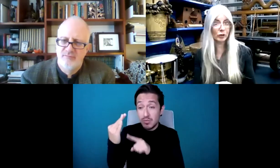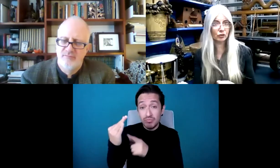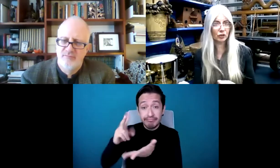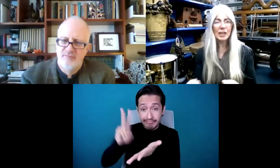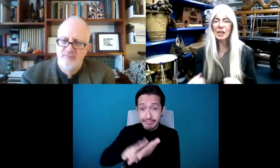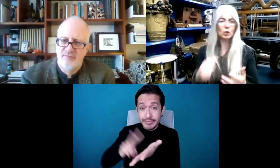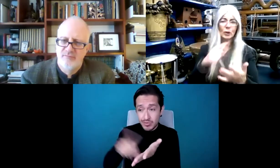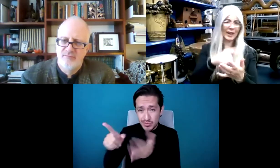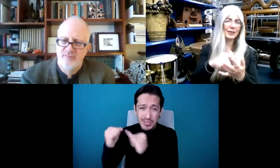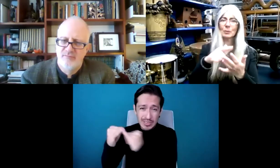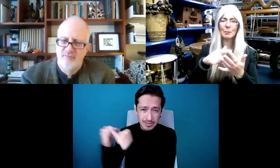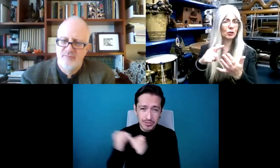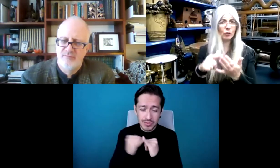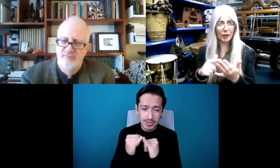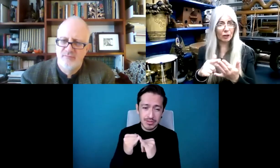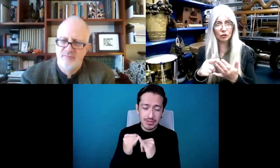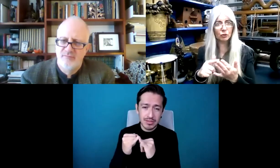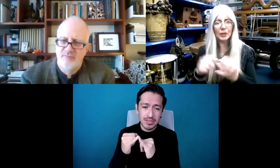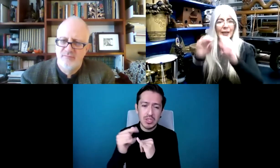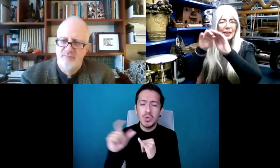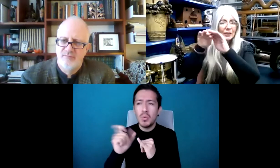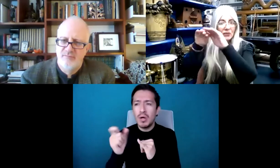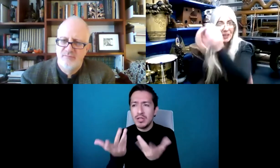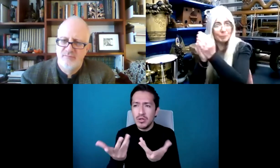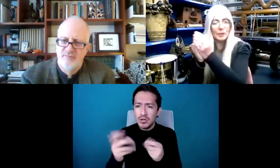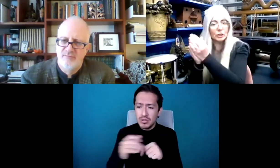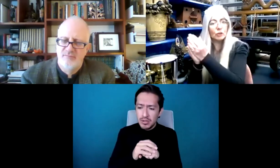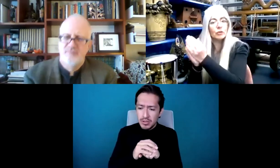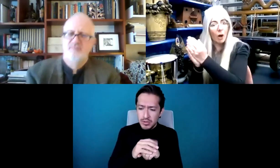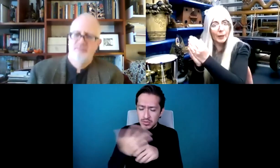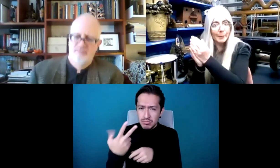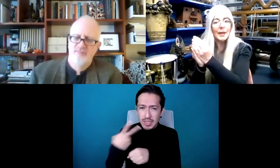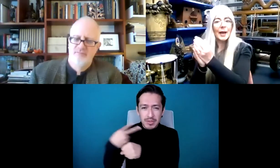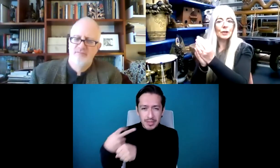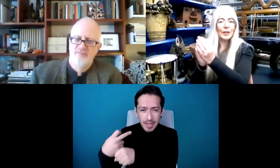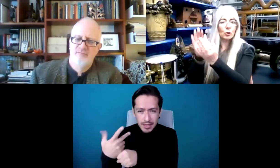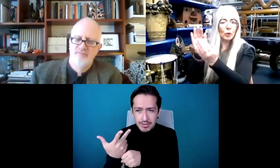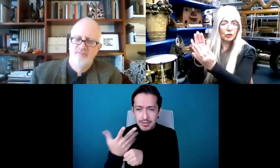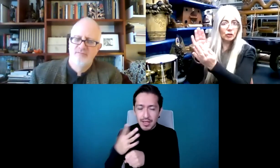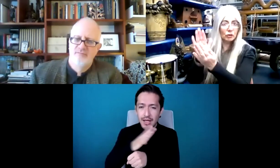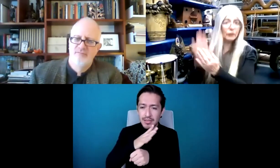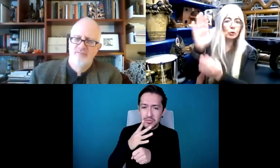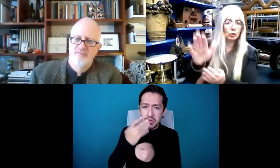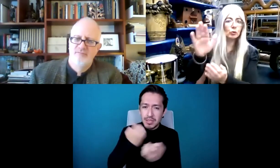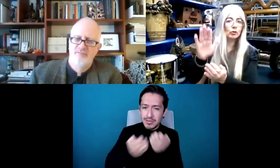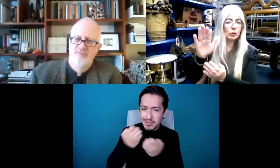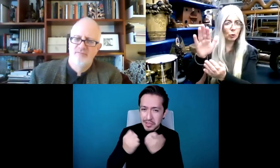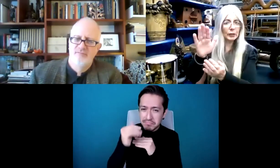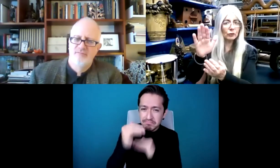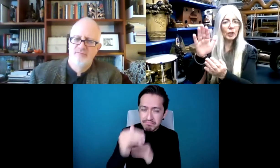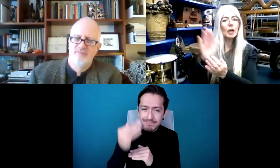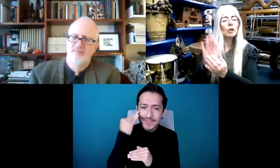Entonces, cuando estás como invitada, tienes un cierto número de ensayos y tiempo